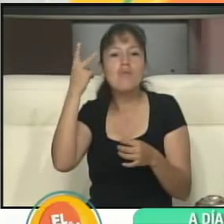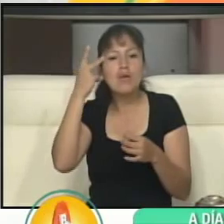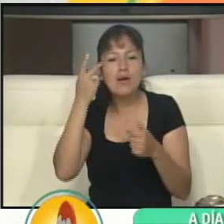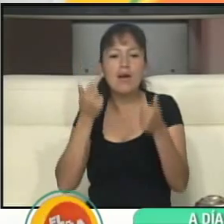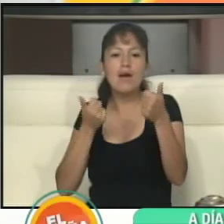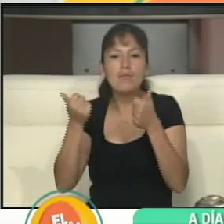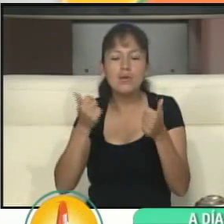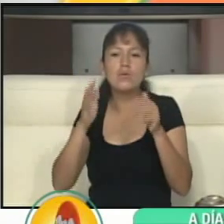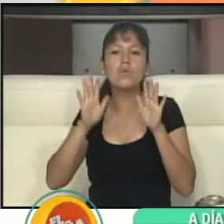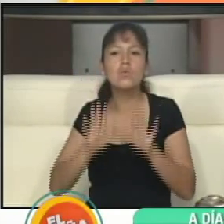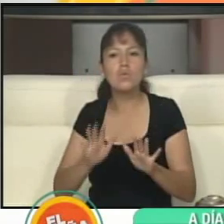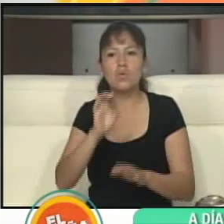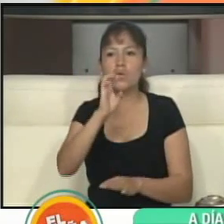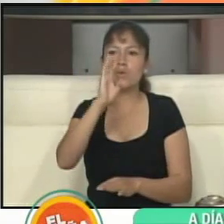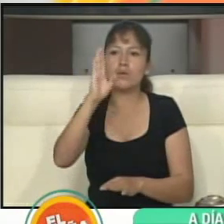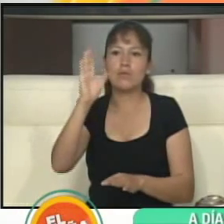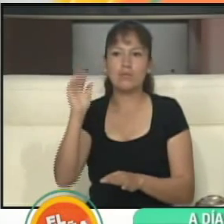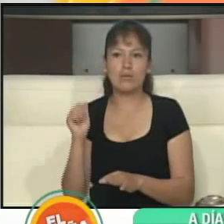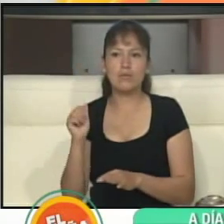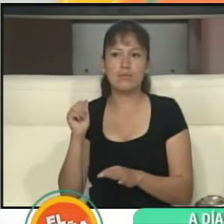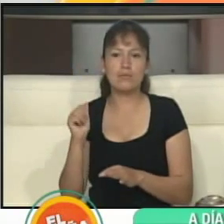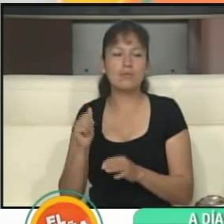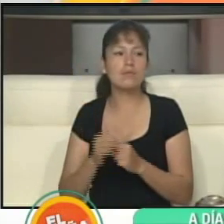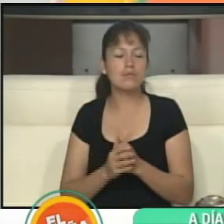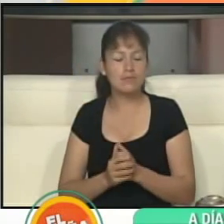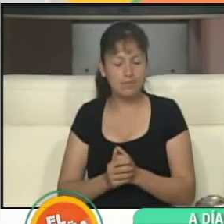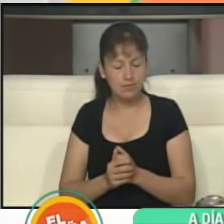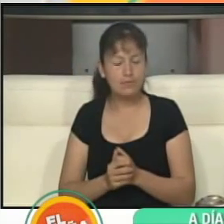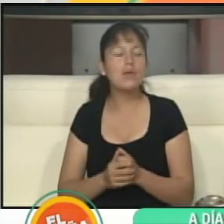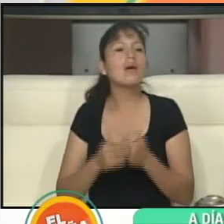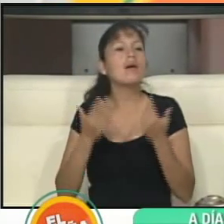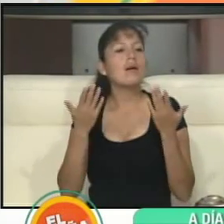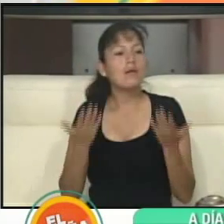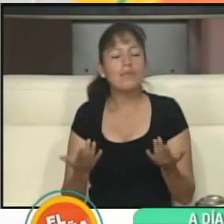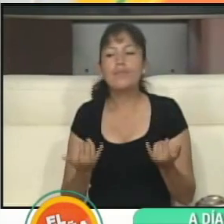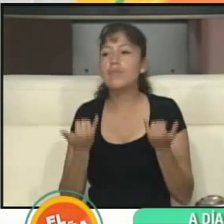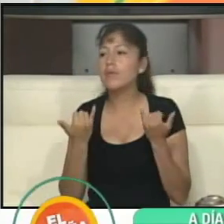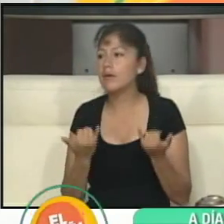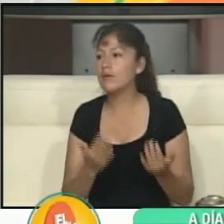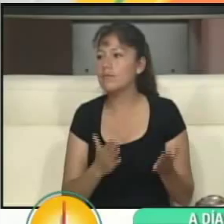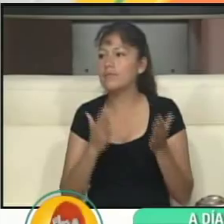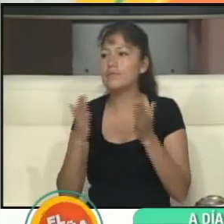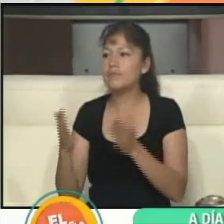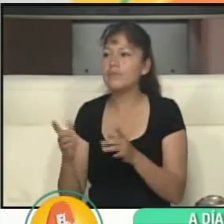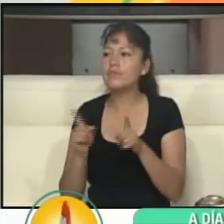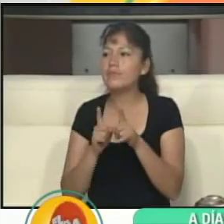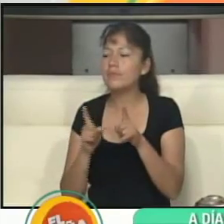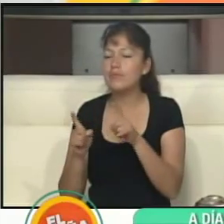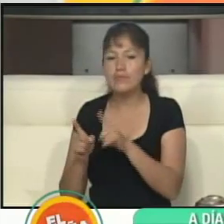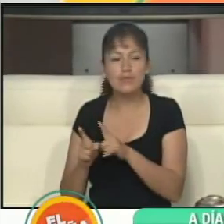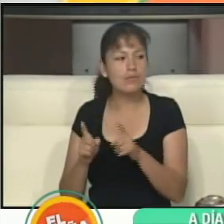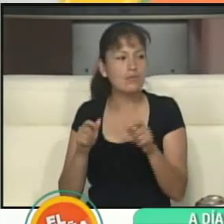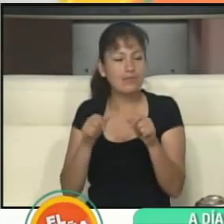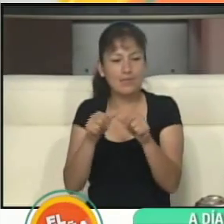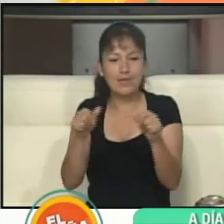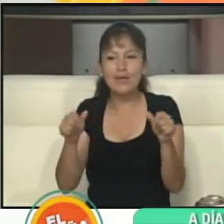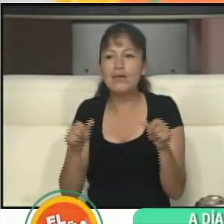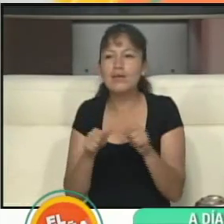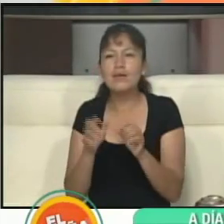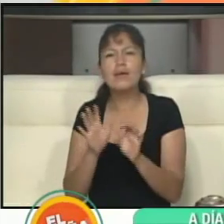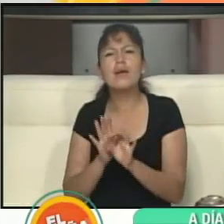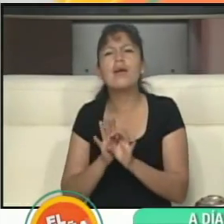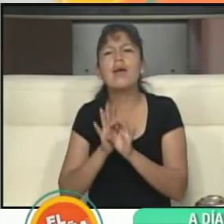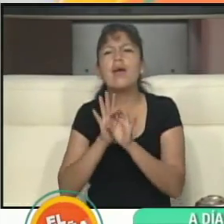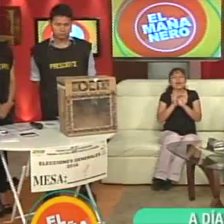de nuestro departamento, ¿verdad? Así es. Bueno, pasemos entonces acá al área del simulacro.